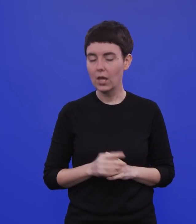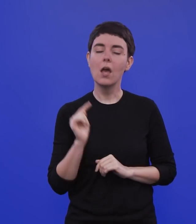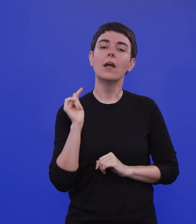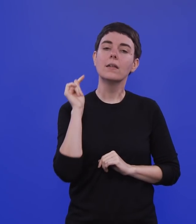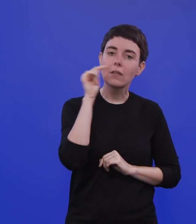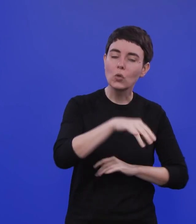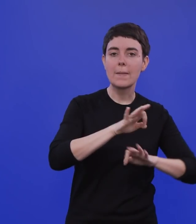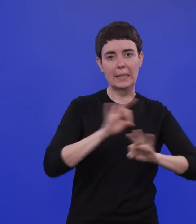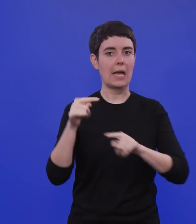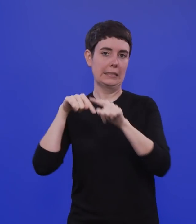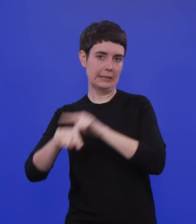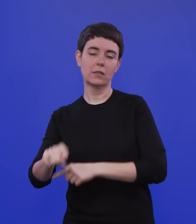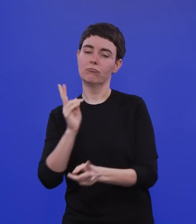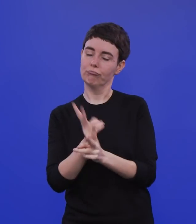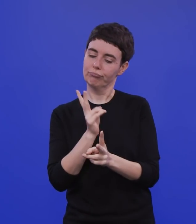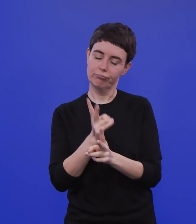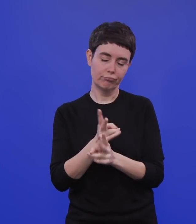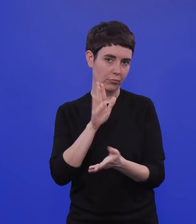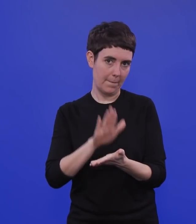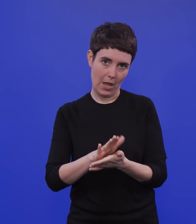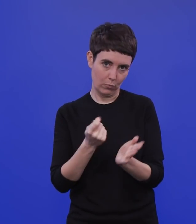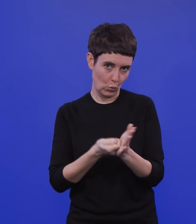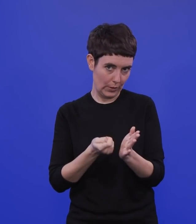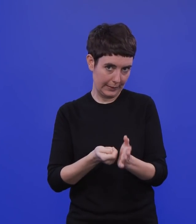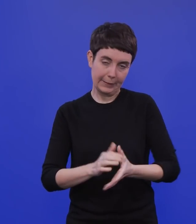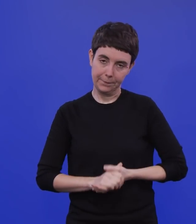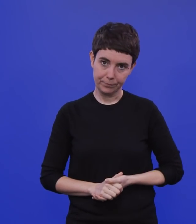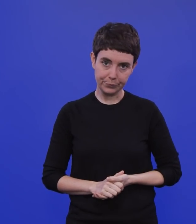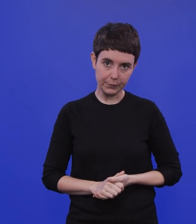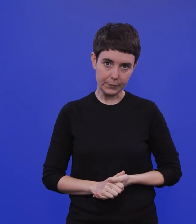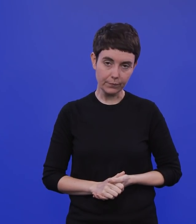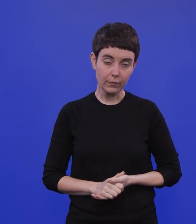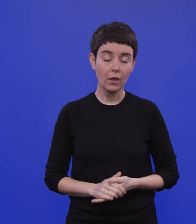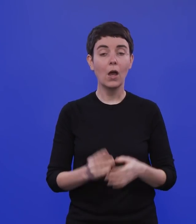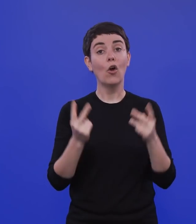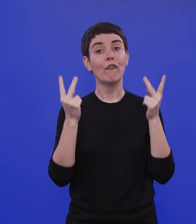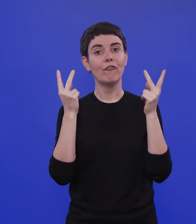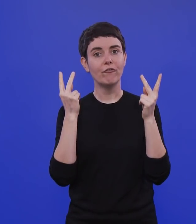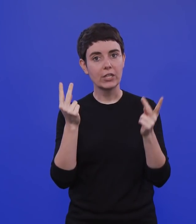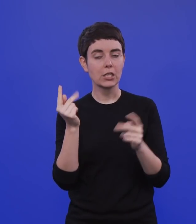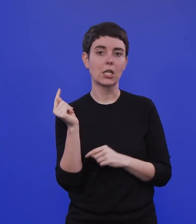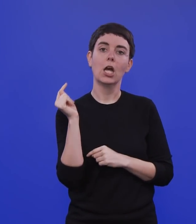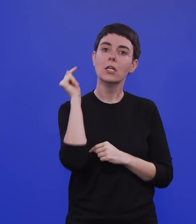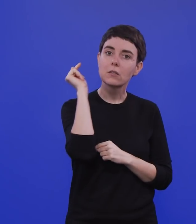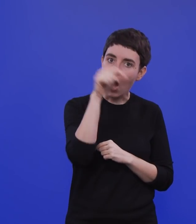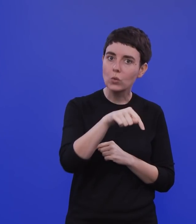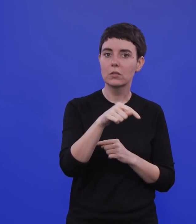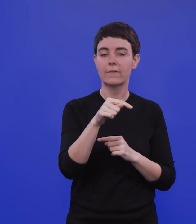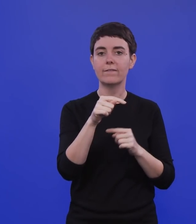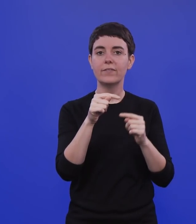auch dort die gleiche Grundregel gilt, dass eben draußen die Luft sehr viel stärker verdünnt wird. Es